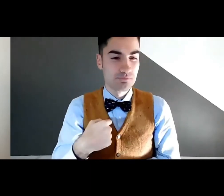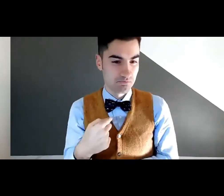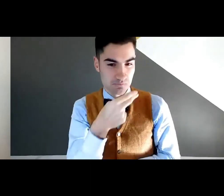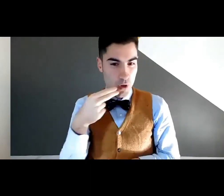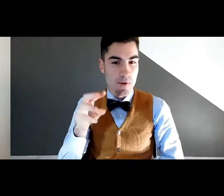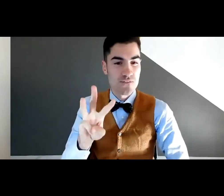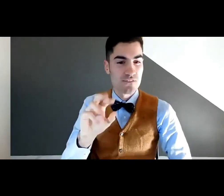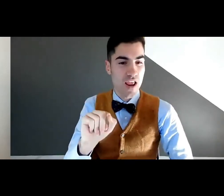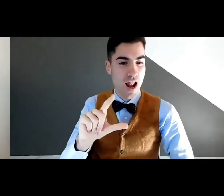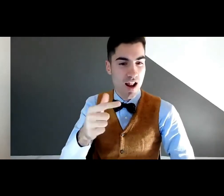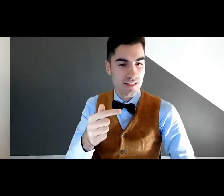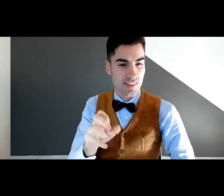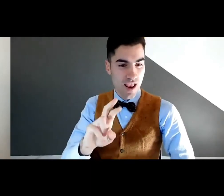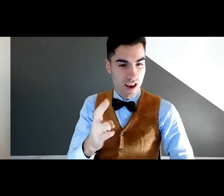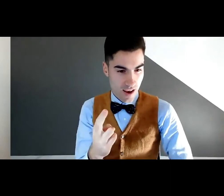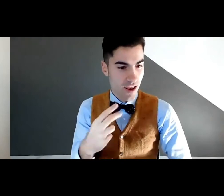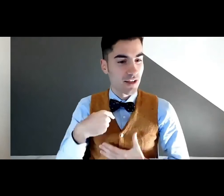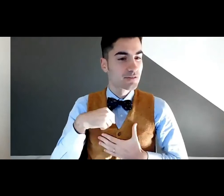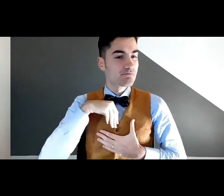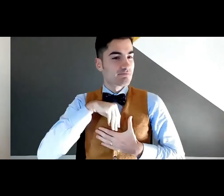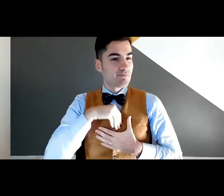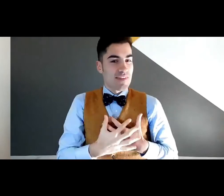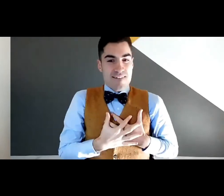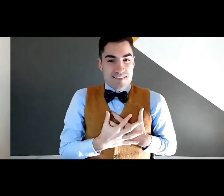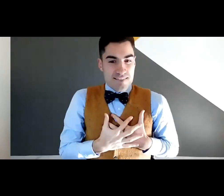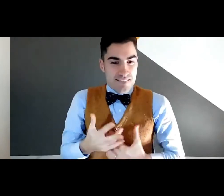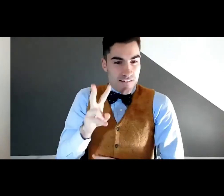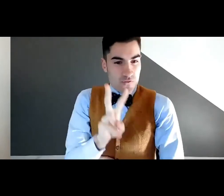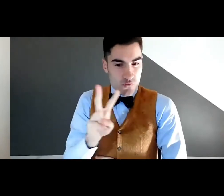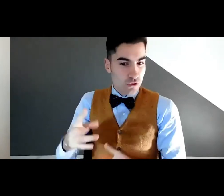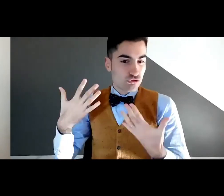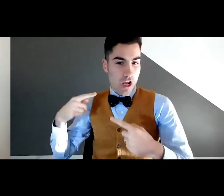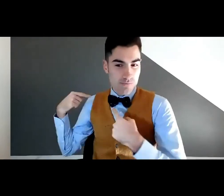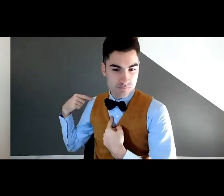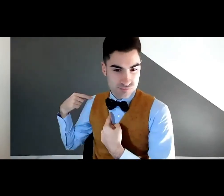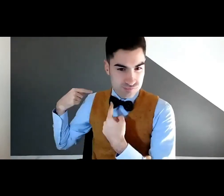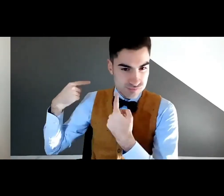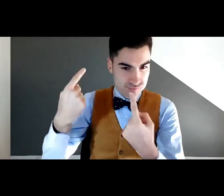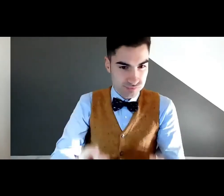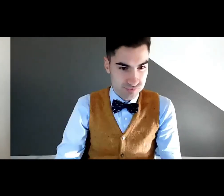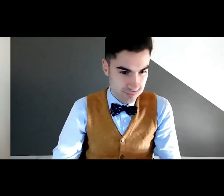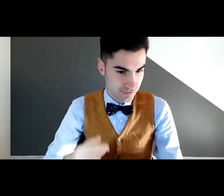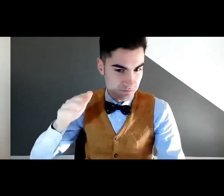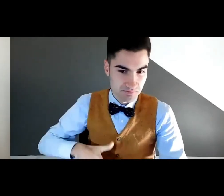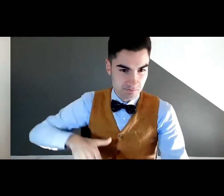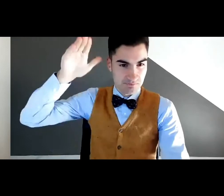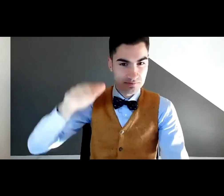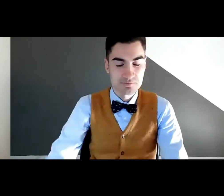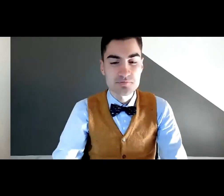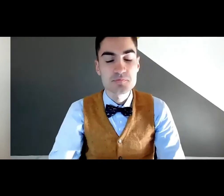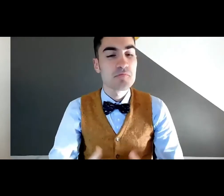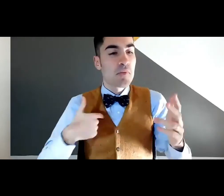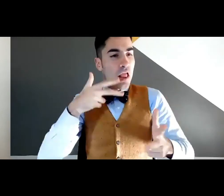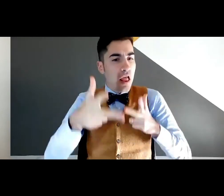via mi ha presentato. Mi chiamo Walter Di Marco. E sono un appassionato di visual